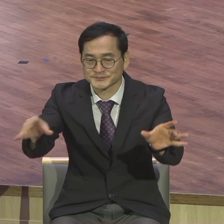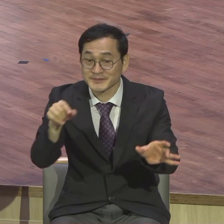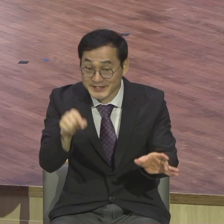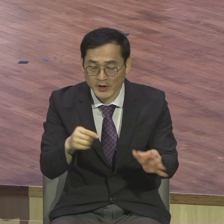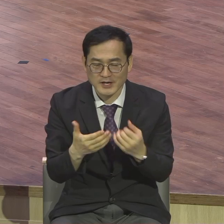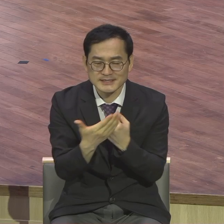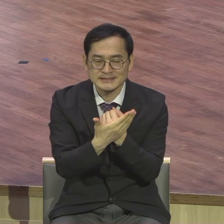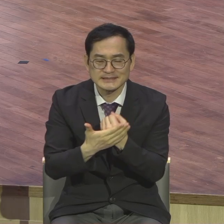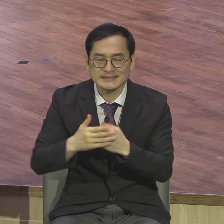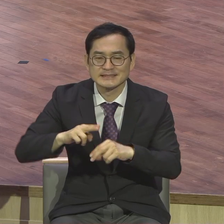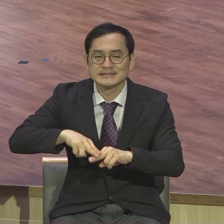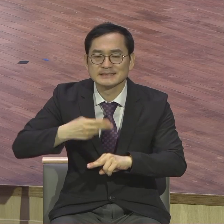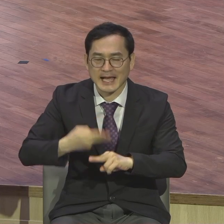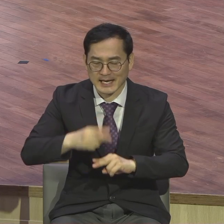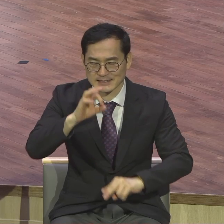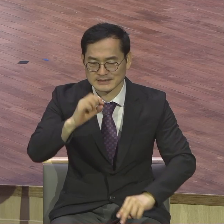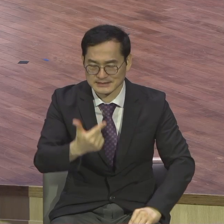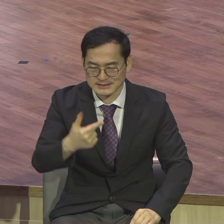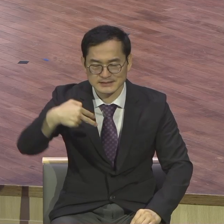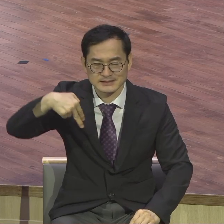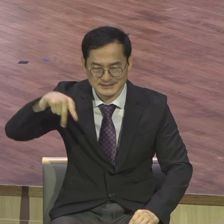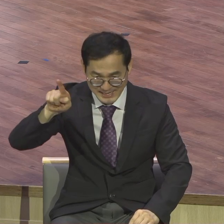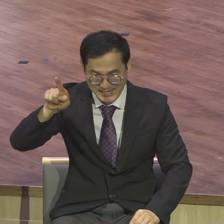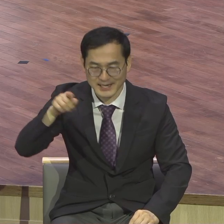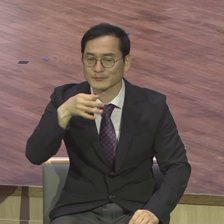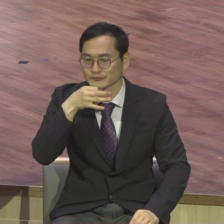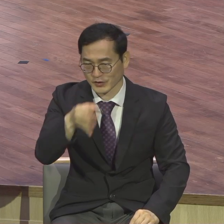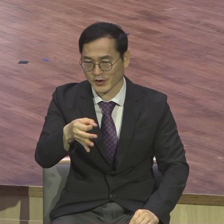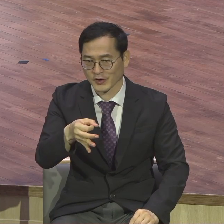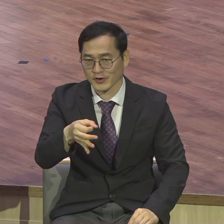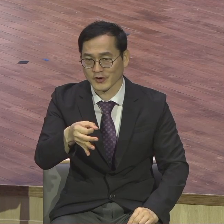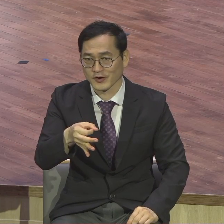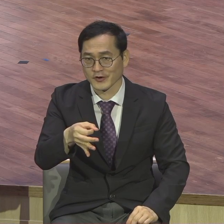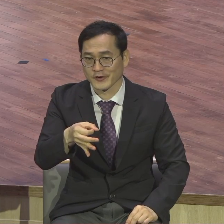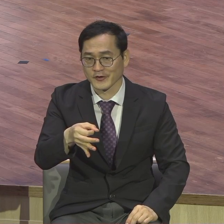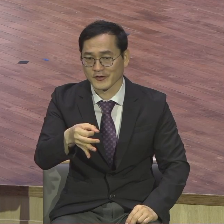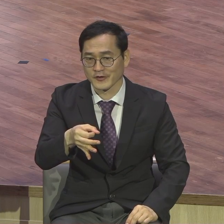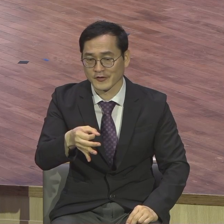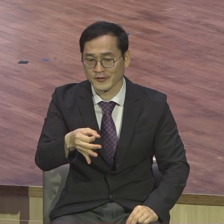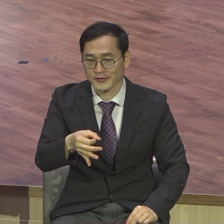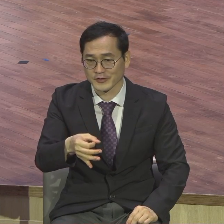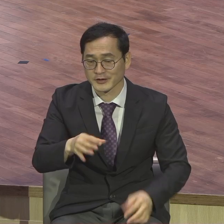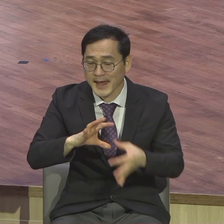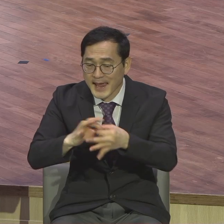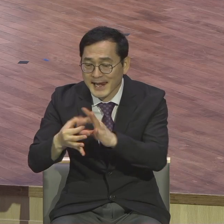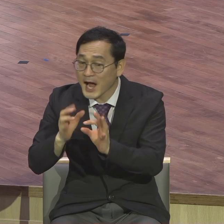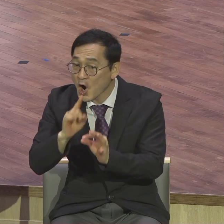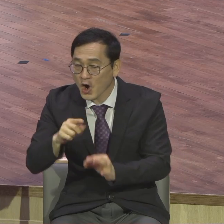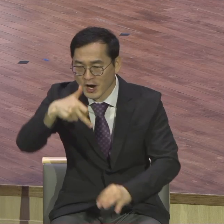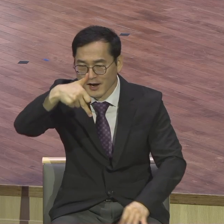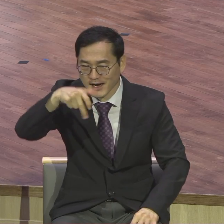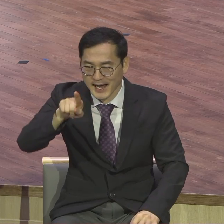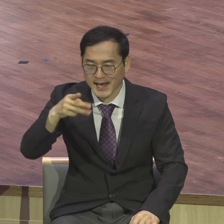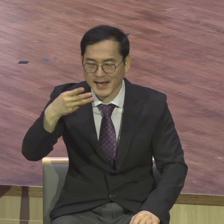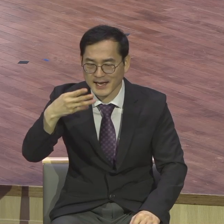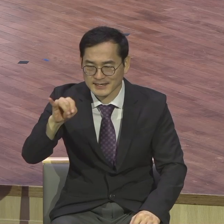은사 은사라고 말하는데 이 은사는 헬라 말로 카리스마라고 합니다. 이 카리스마라고 하는데 이 단어의 어근이